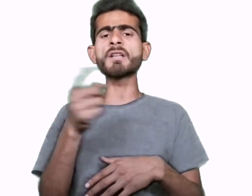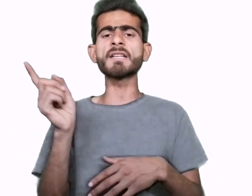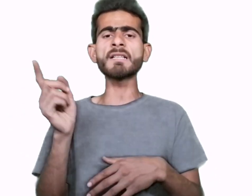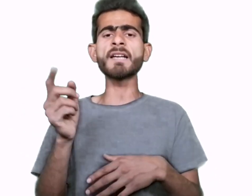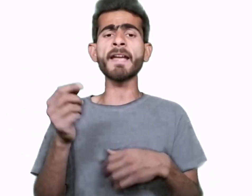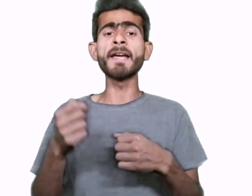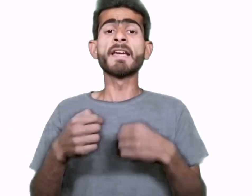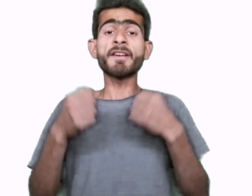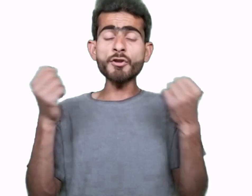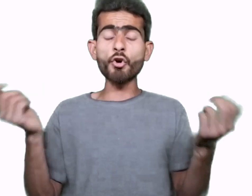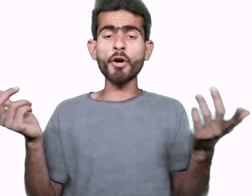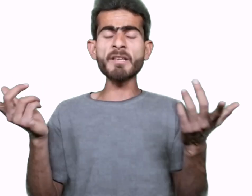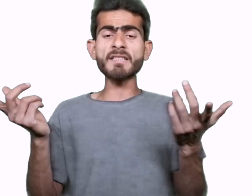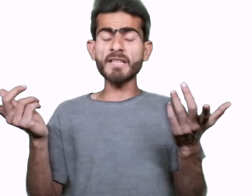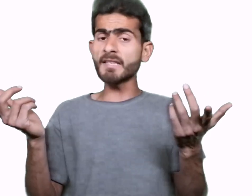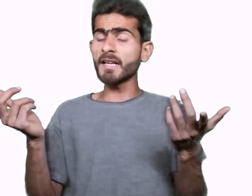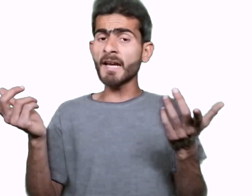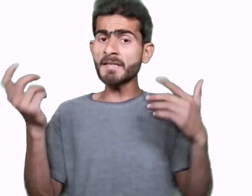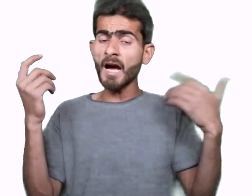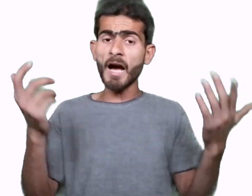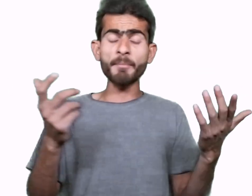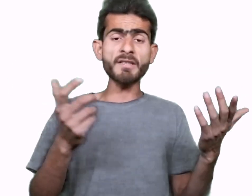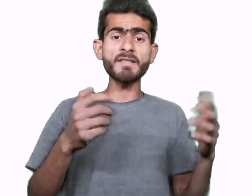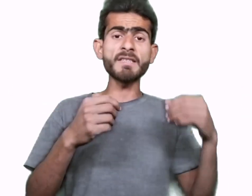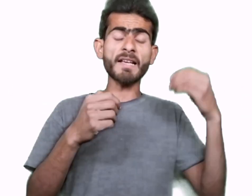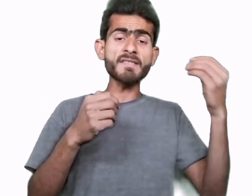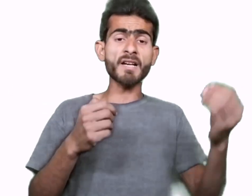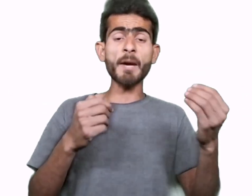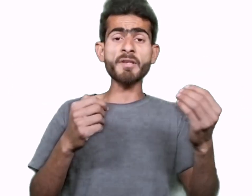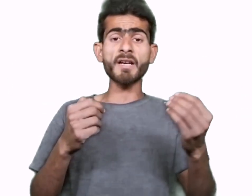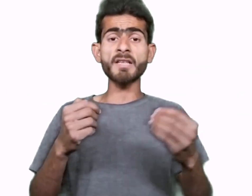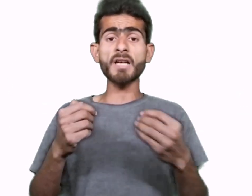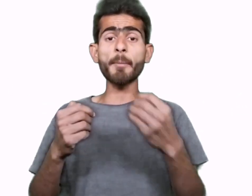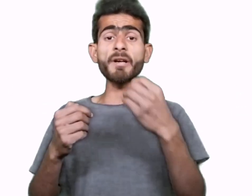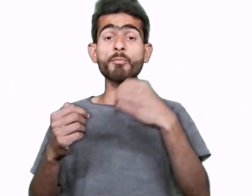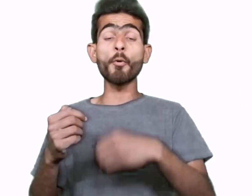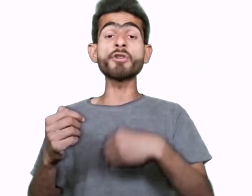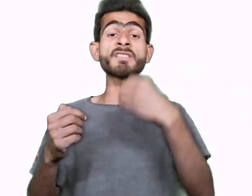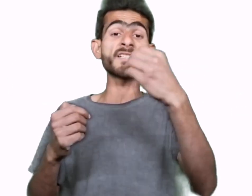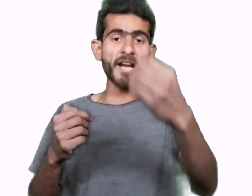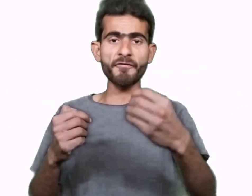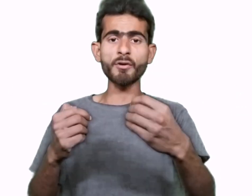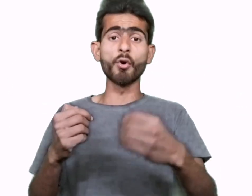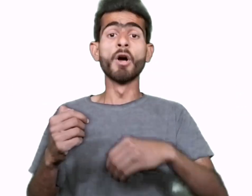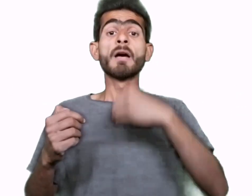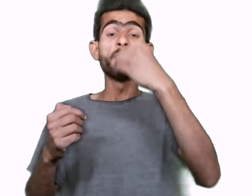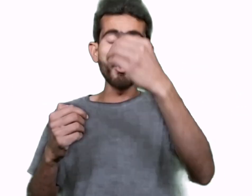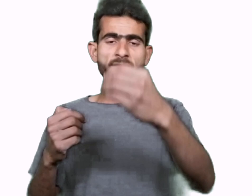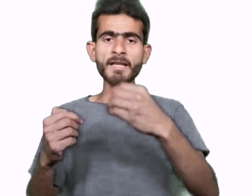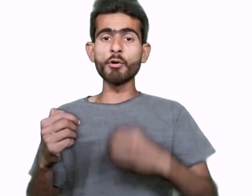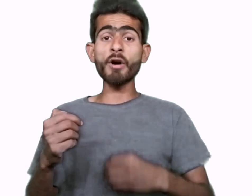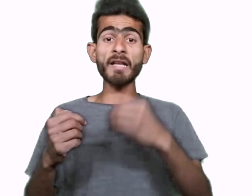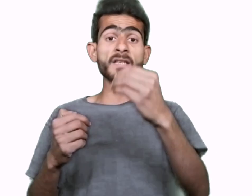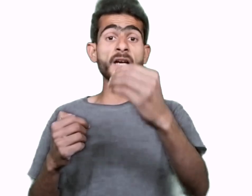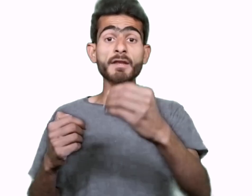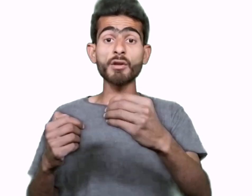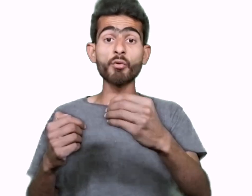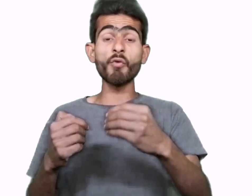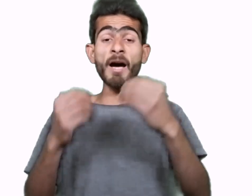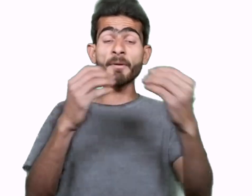ادھر چلے جانا ہے یا آپ نے کسی ایسی جگہ پہ جانا جہاں پہ بہت زیادہ ٹریفک ہو بہت زیادہ لوگ آتے جاتے ہوں وہاں